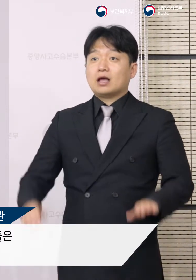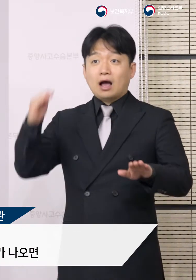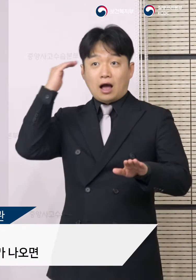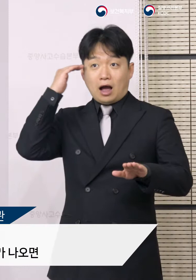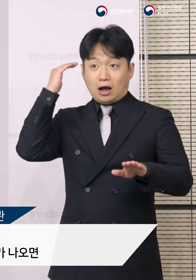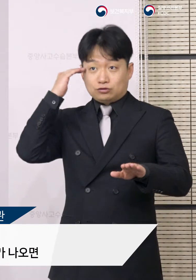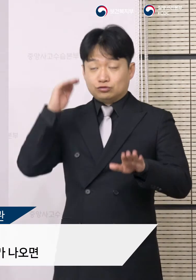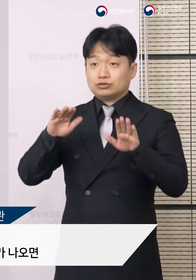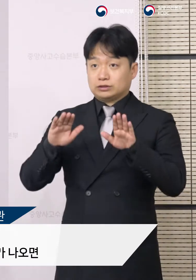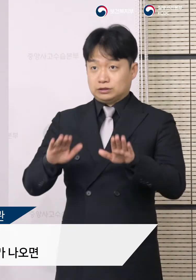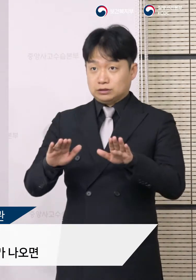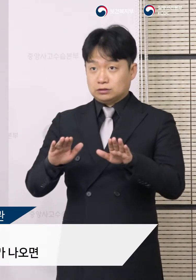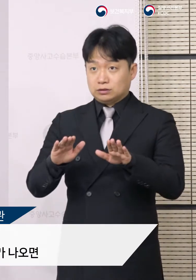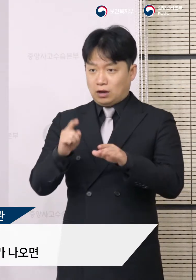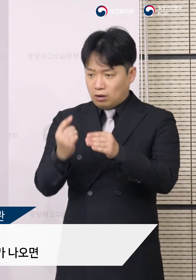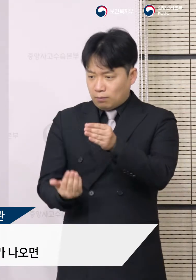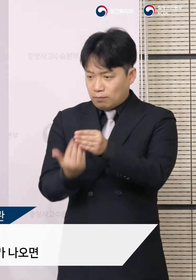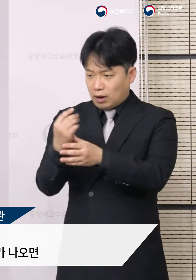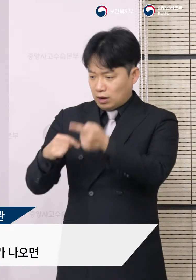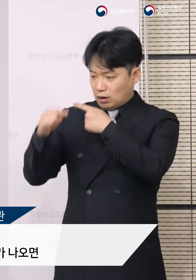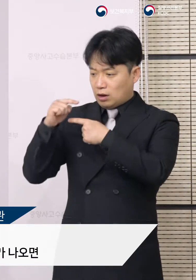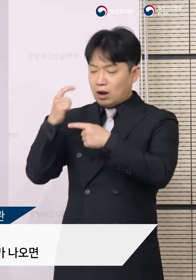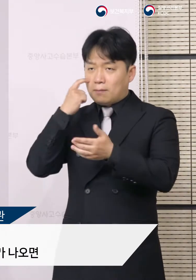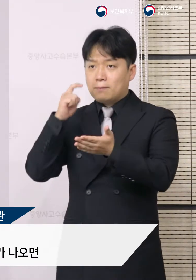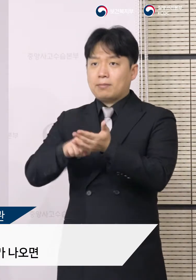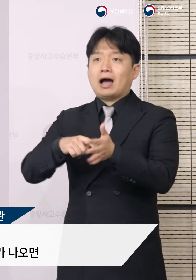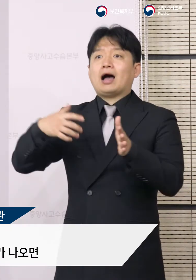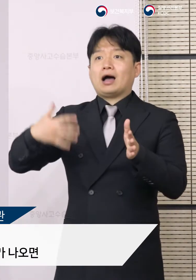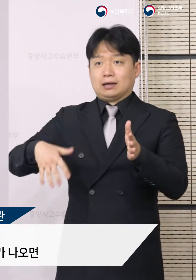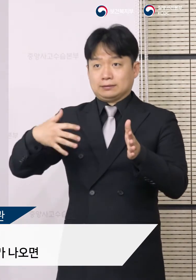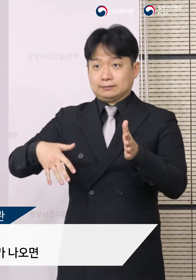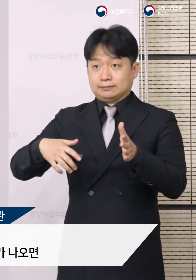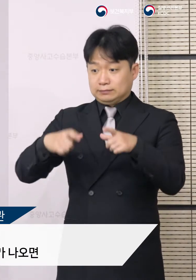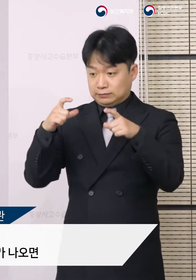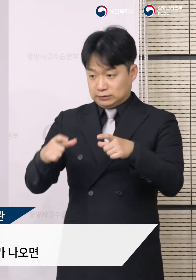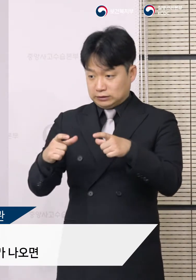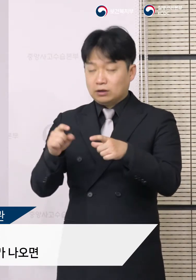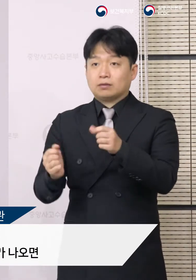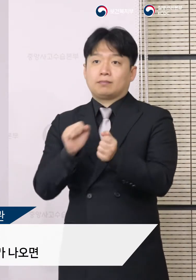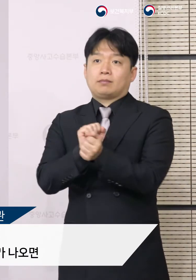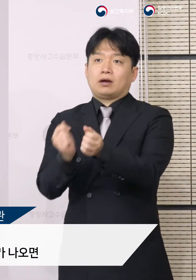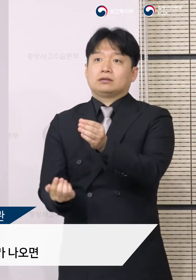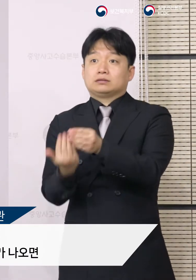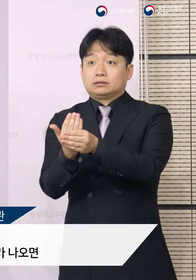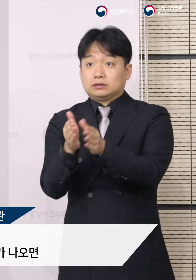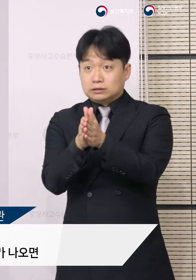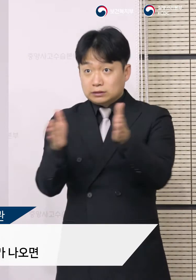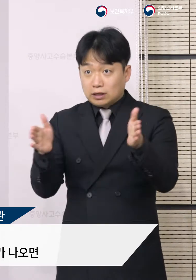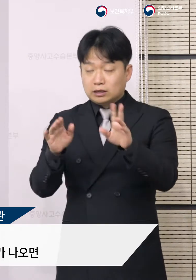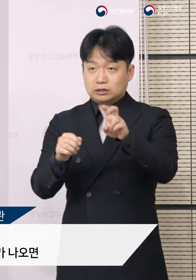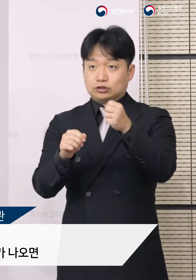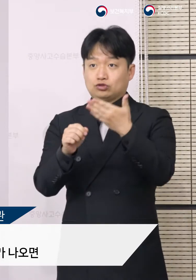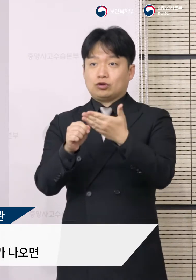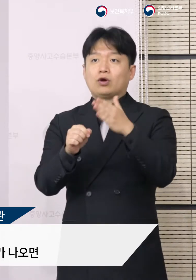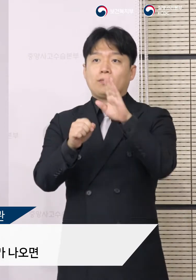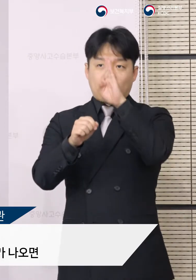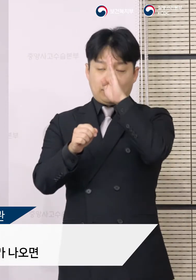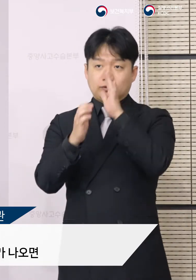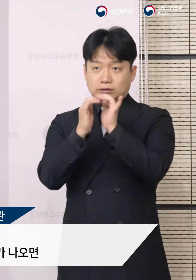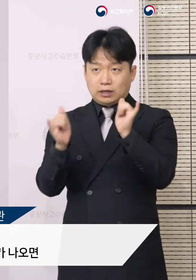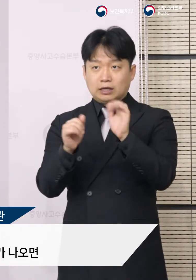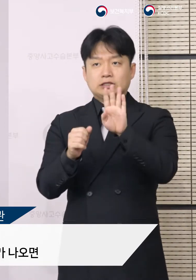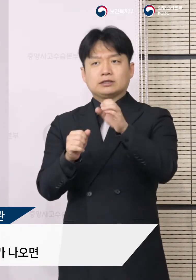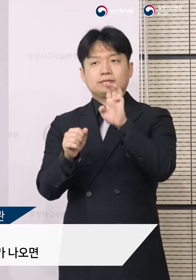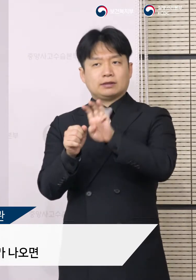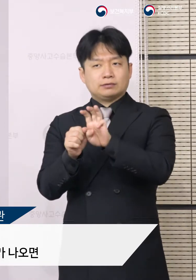우리나라도 감염 경로를 알 수 없는 지역사회 감염이 시작된 것인지는 29번, 30번